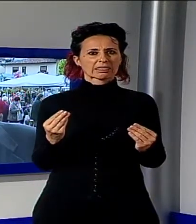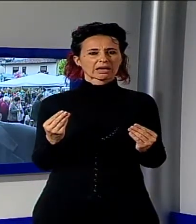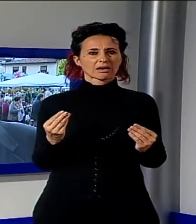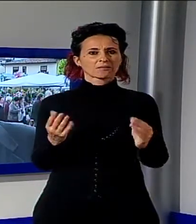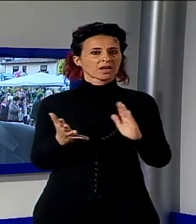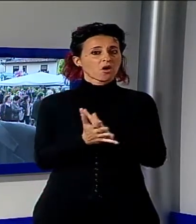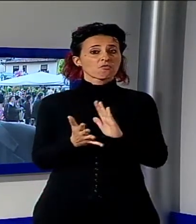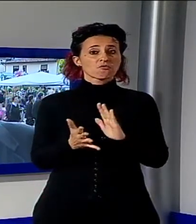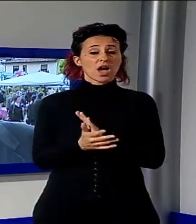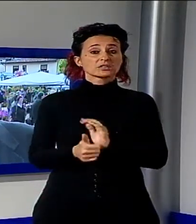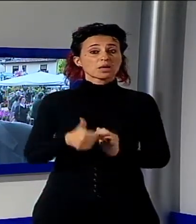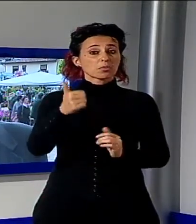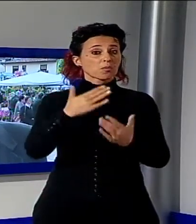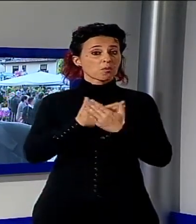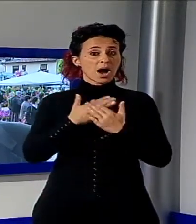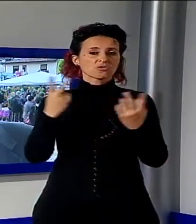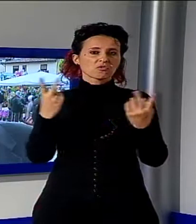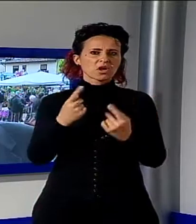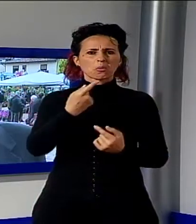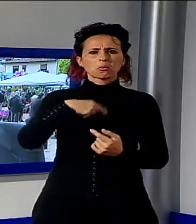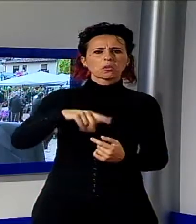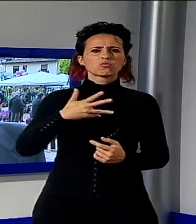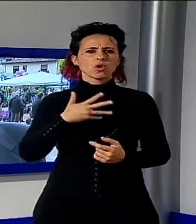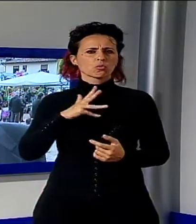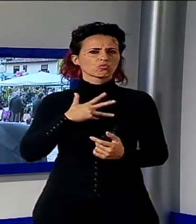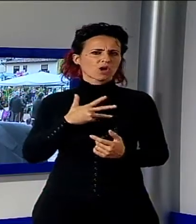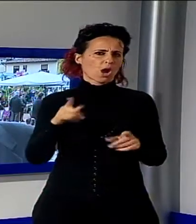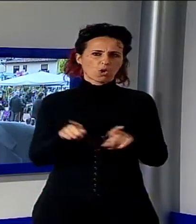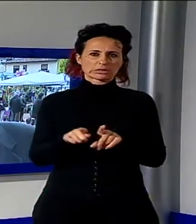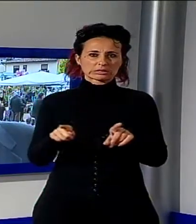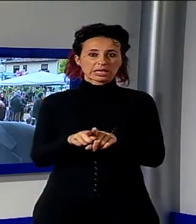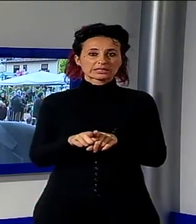fanno gli espositori. Gli espositori saranno sempre presenti a Fornaci perché ci vengano volentieri.